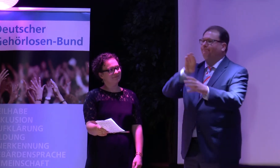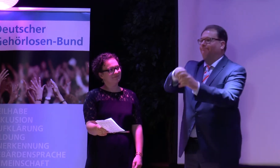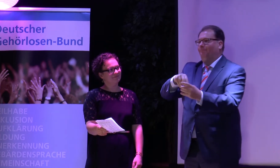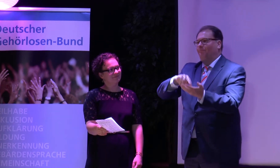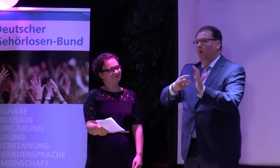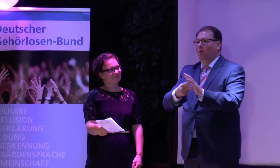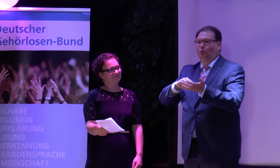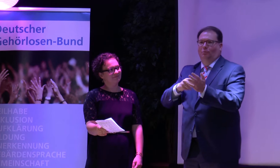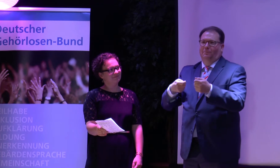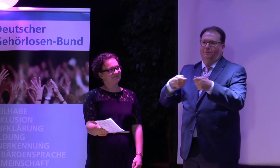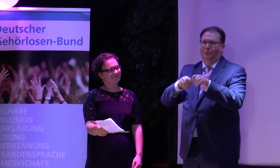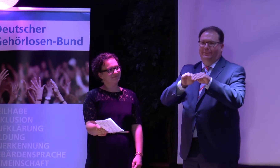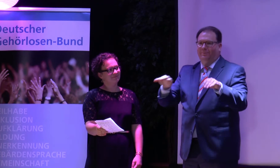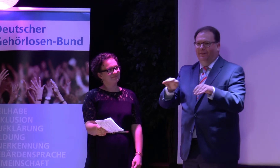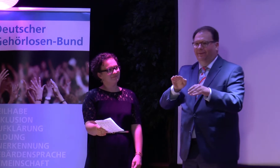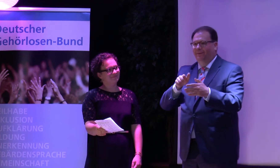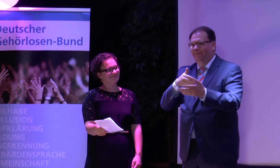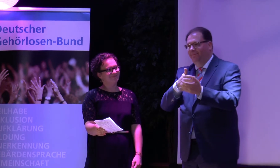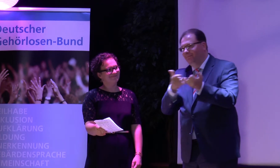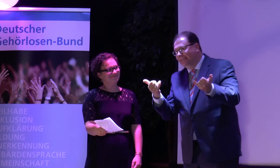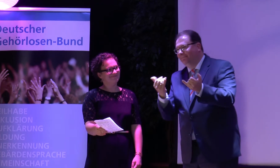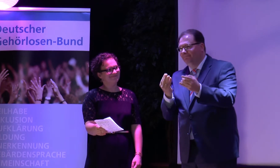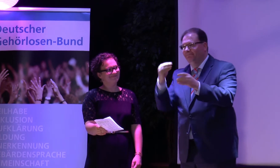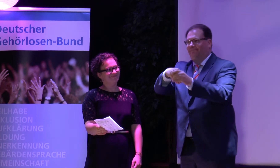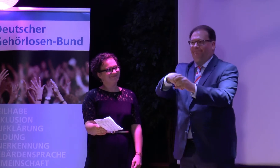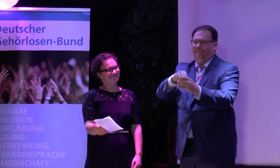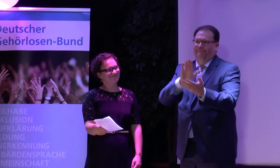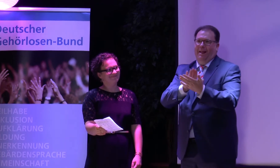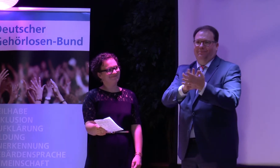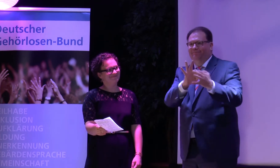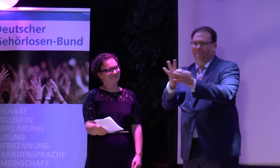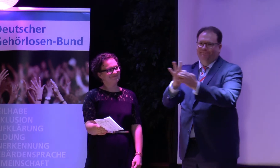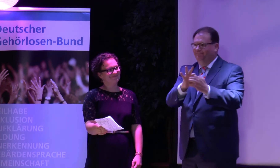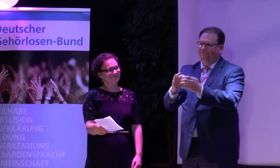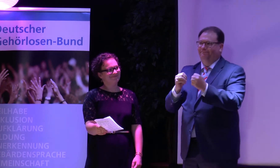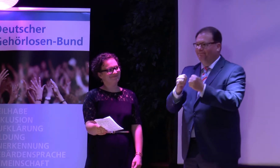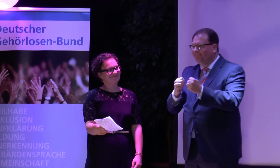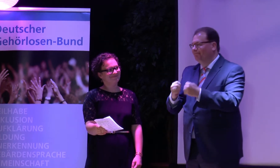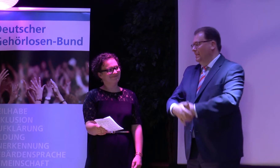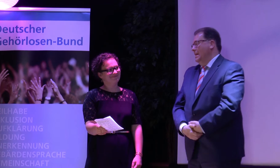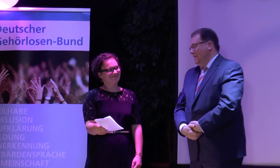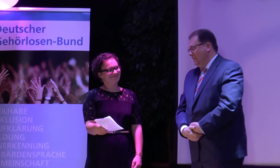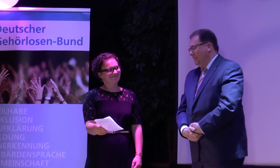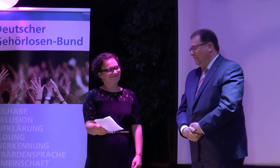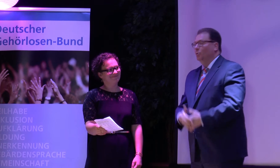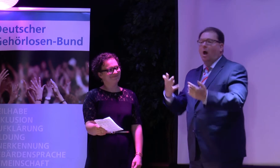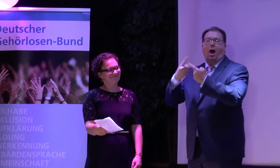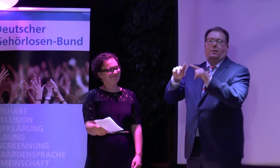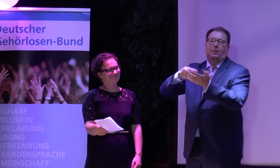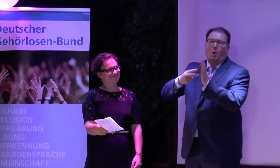Und nach den Wahlen, nach den kürzlichen Wahlen hoffen wir mal, dass wir da auch weiterhin in gutem